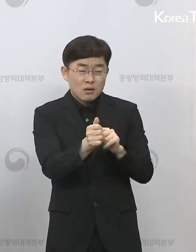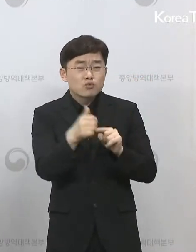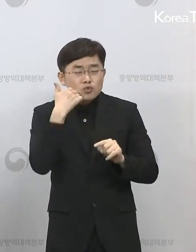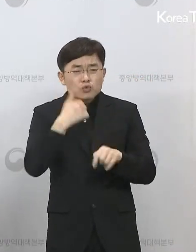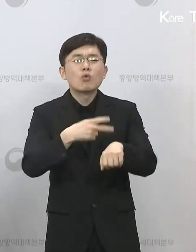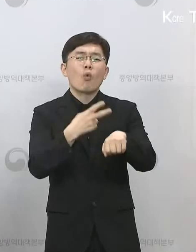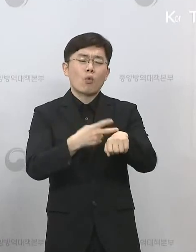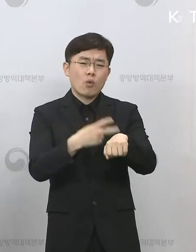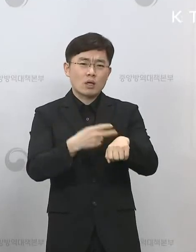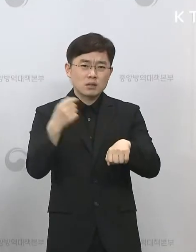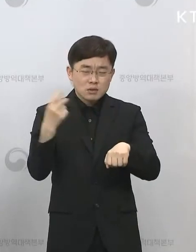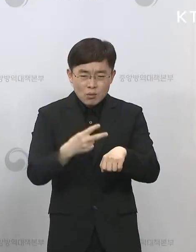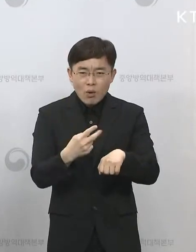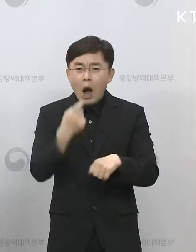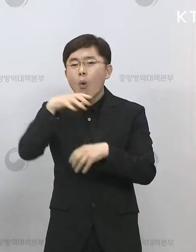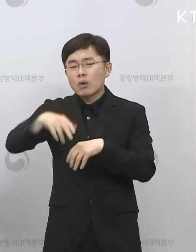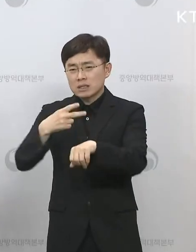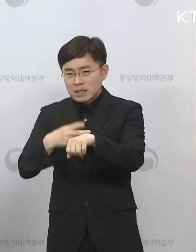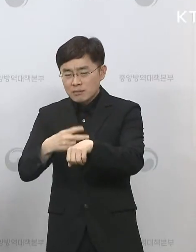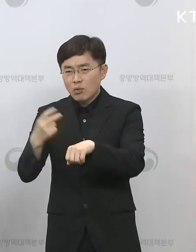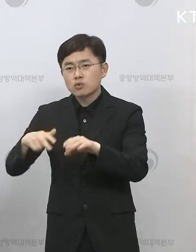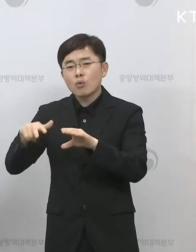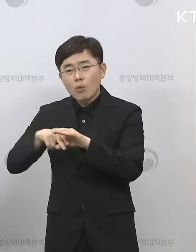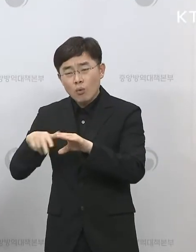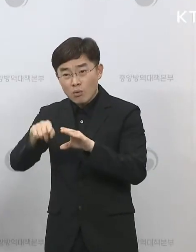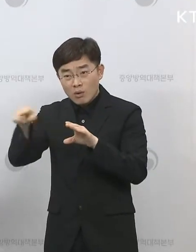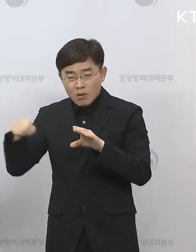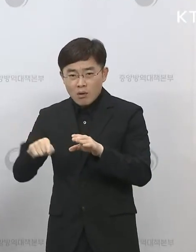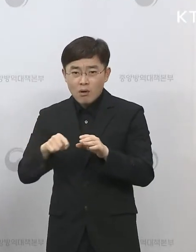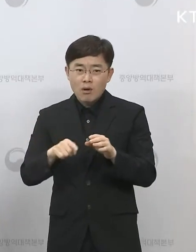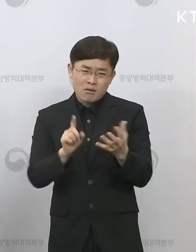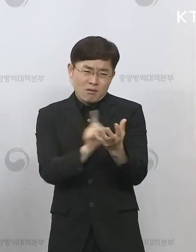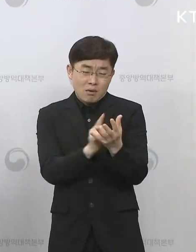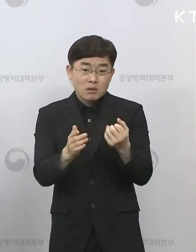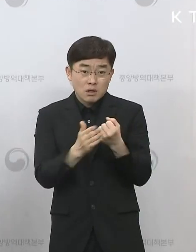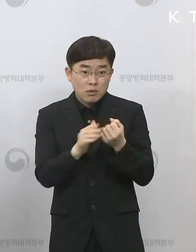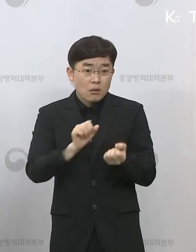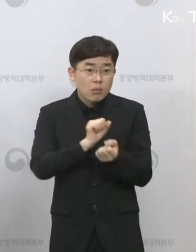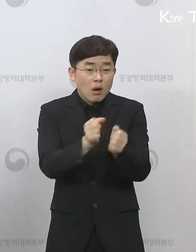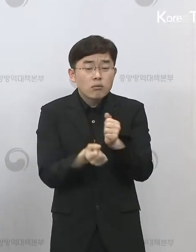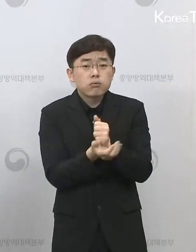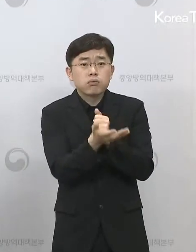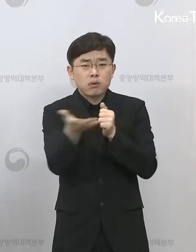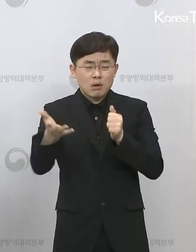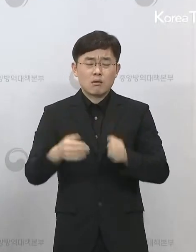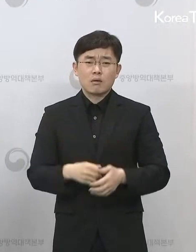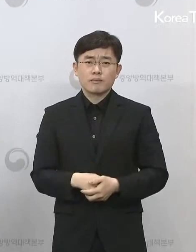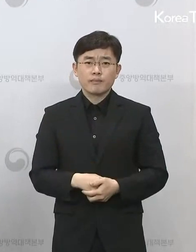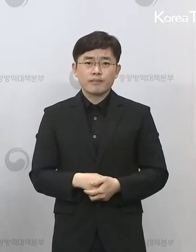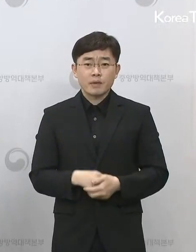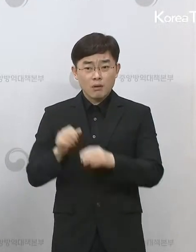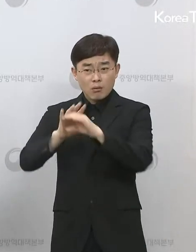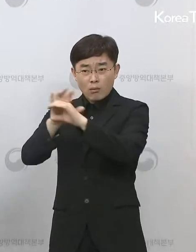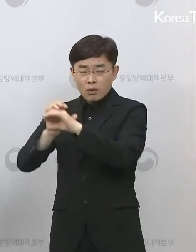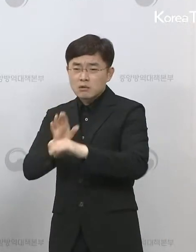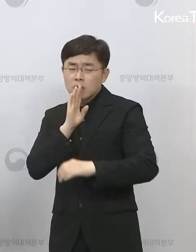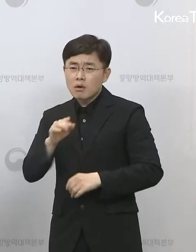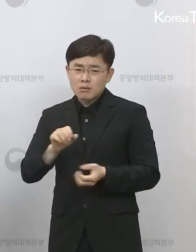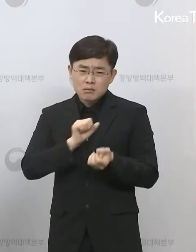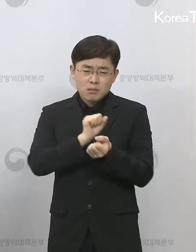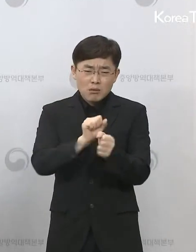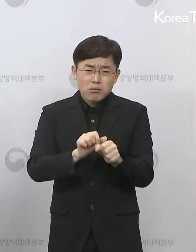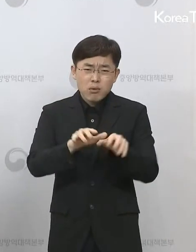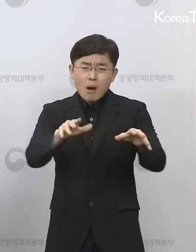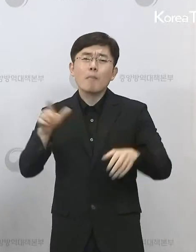교사, 종교인을 통한 전파가 이어지고 있습니다. 조용하고 빠르게 전파되고 있는 코로나19 유행 상황에서